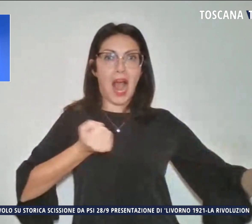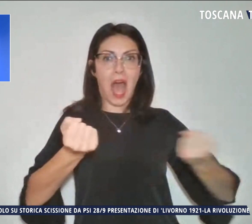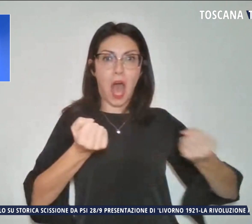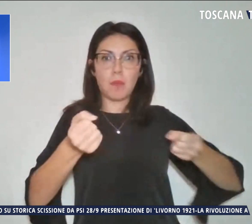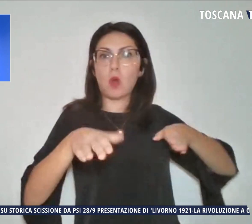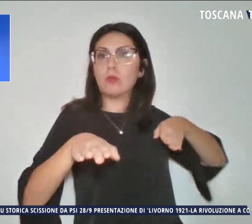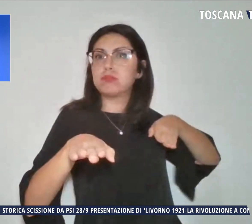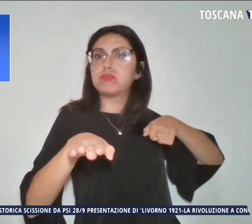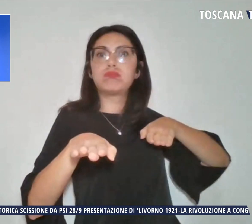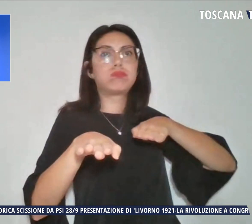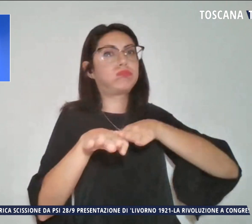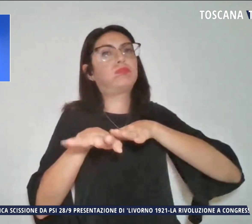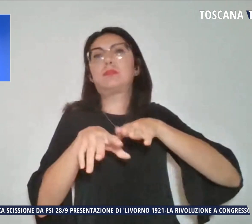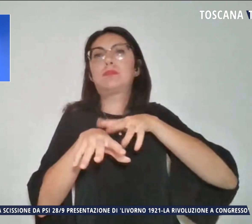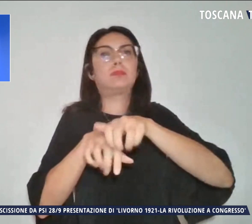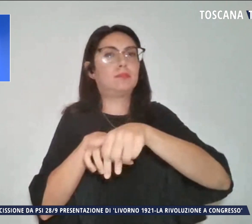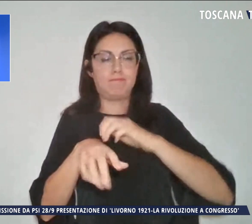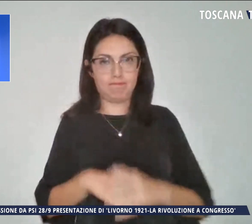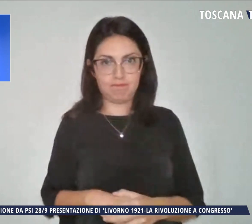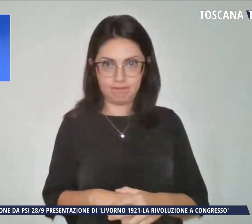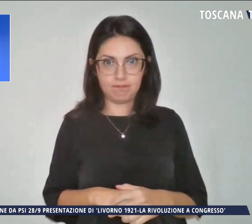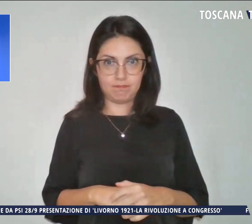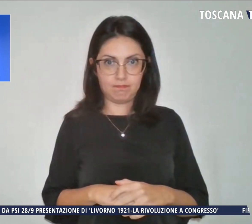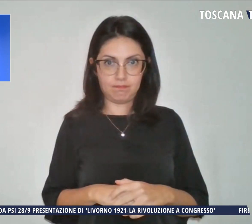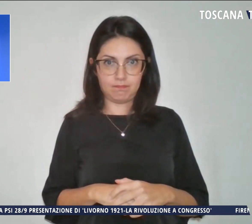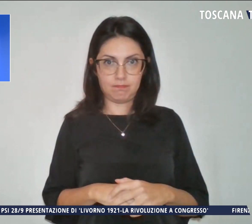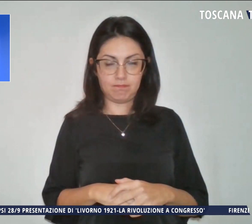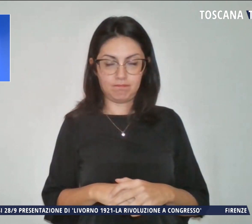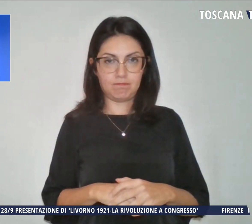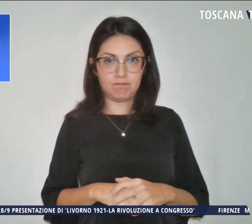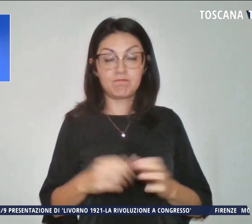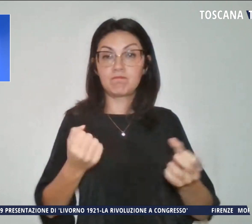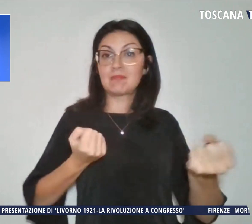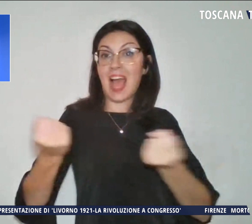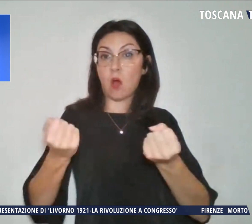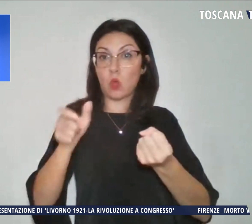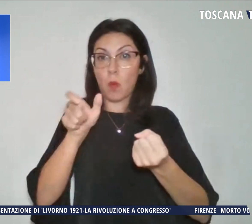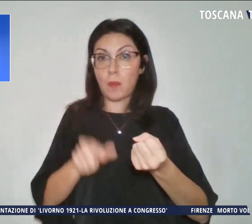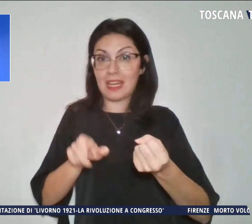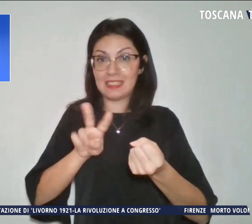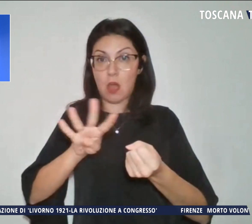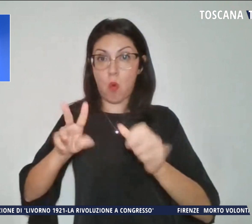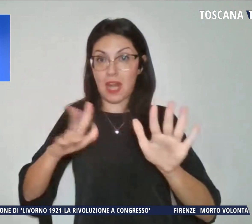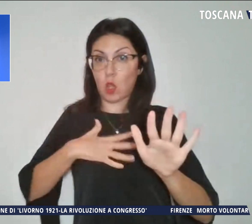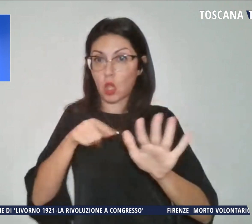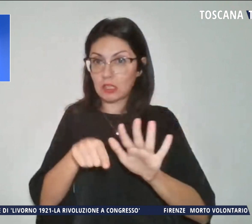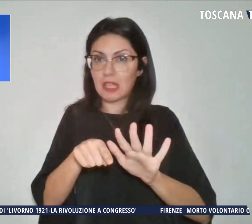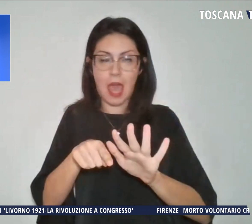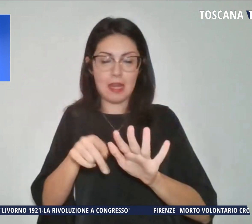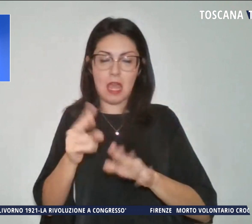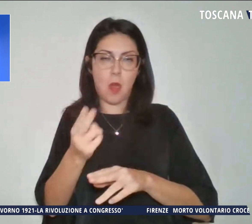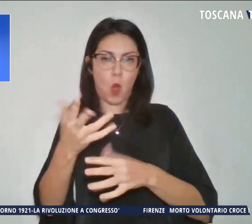nella stessa direzione. L'automobilista travolto è morto praticamente sul colpo.